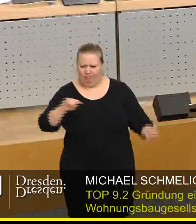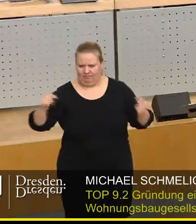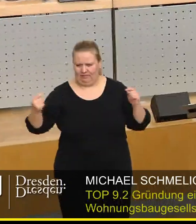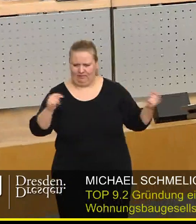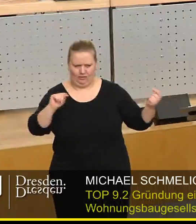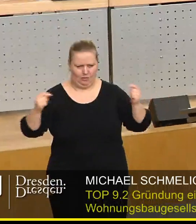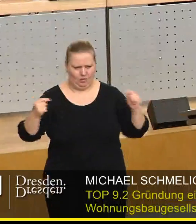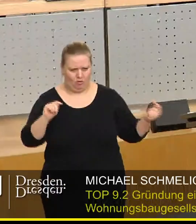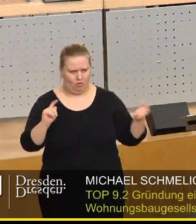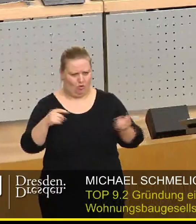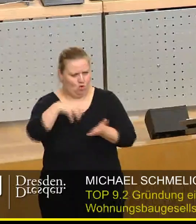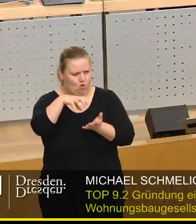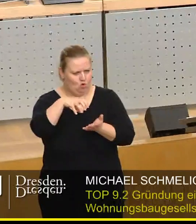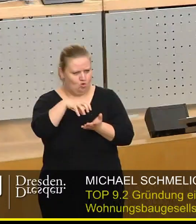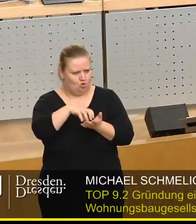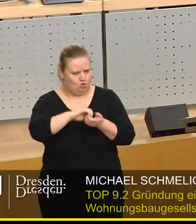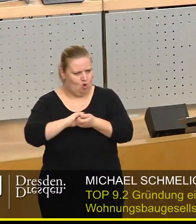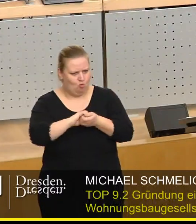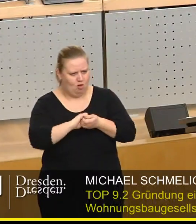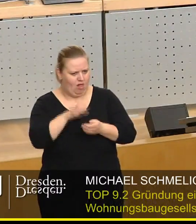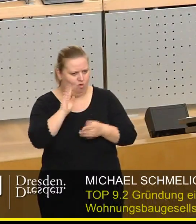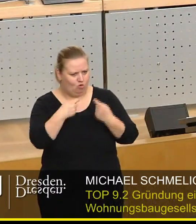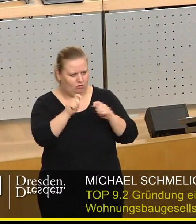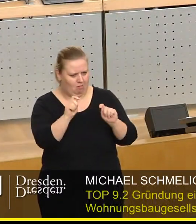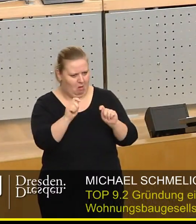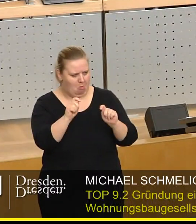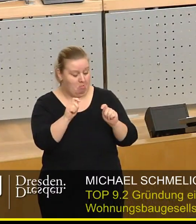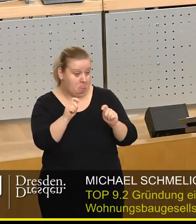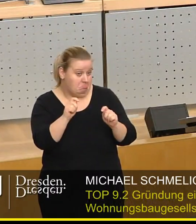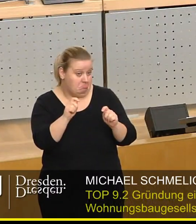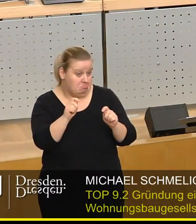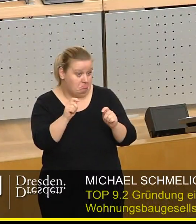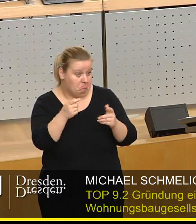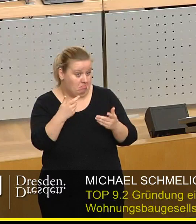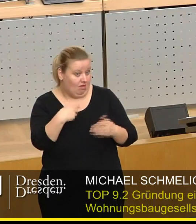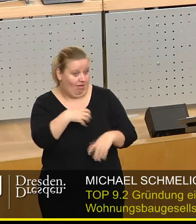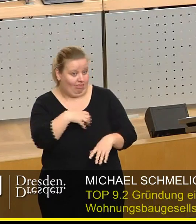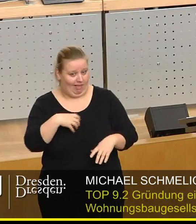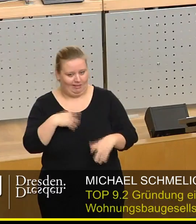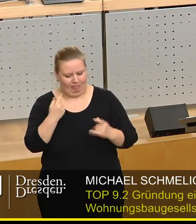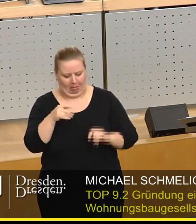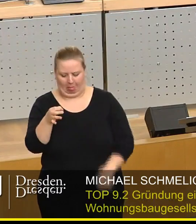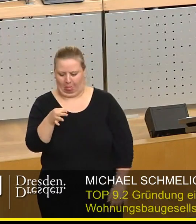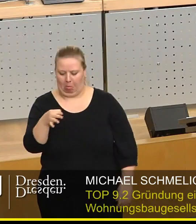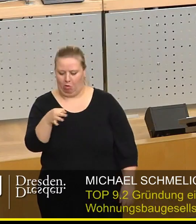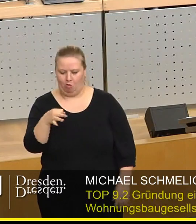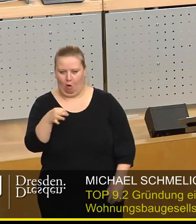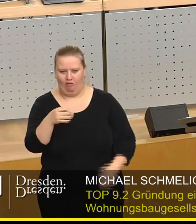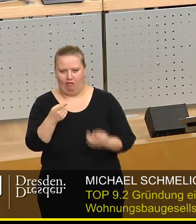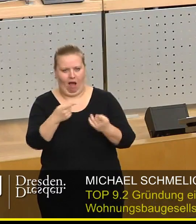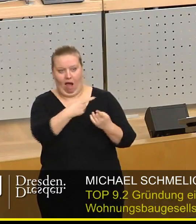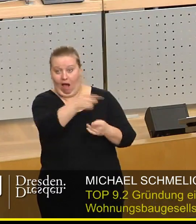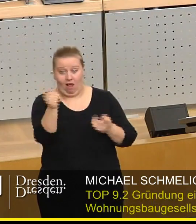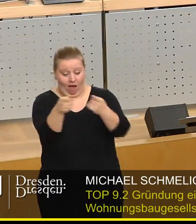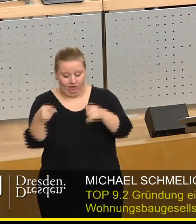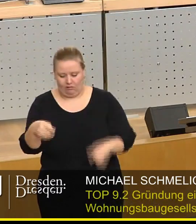um kommunalen Wohnungsbau Dresden offensichtlich abermals ein gallisches Dorf ist. Es